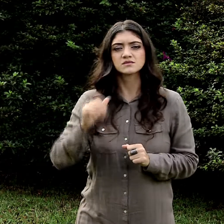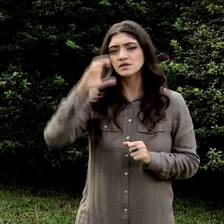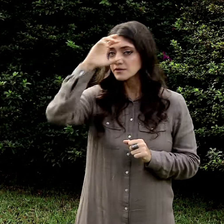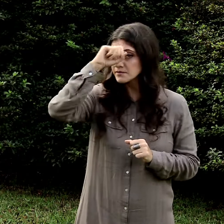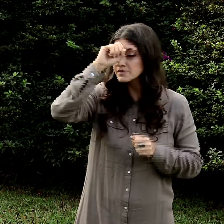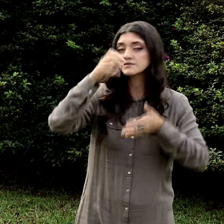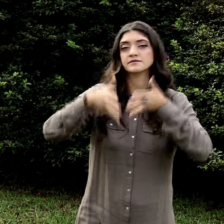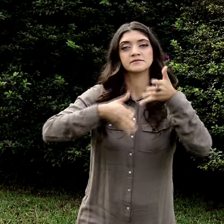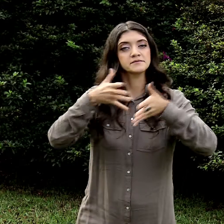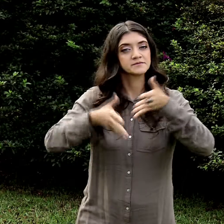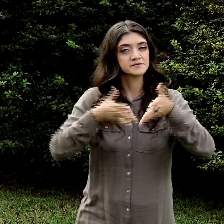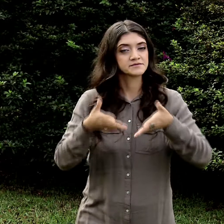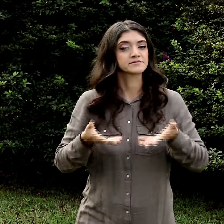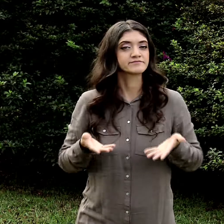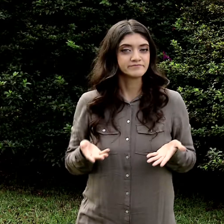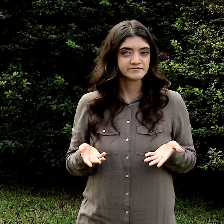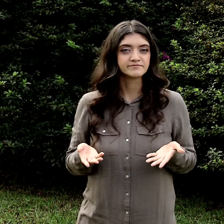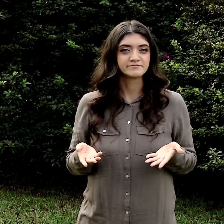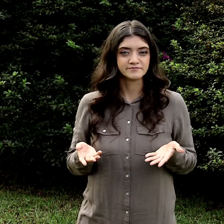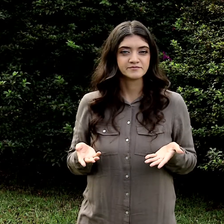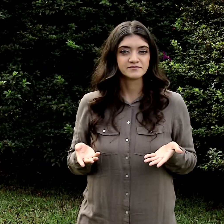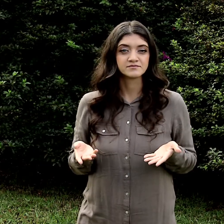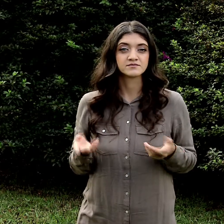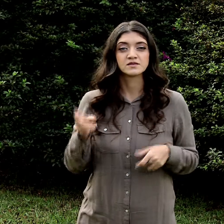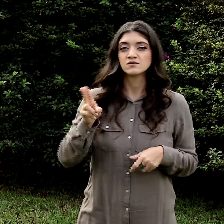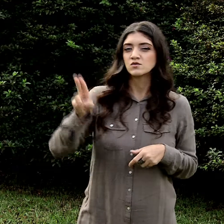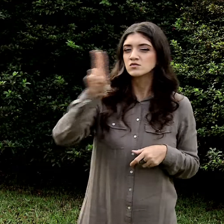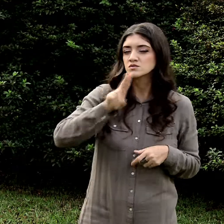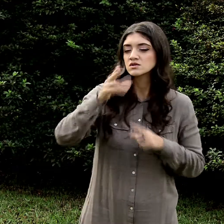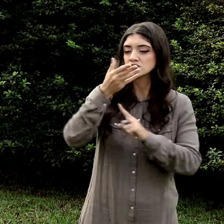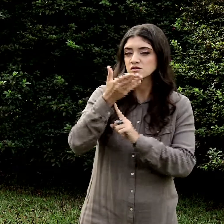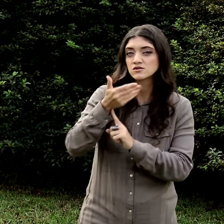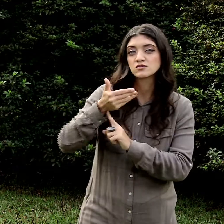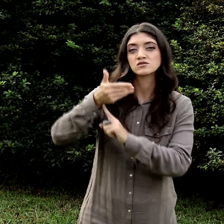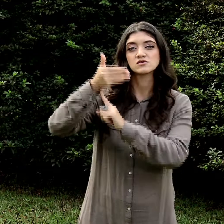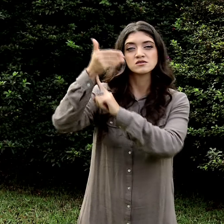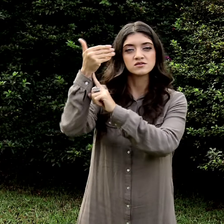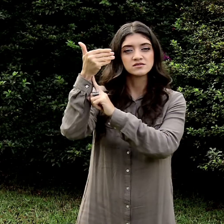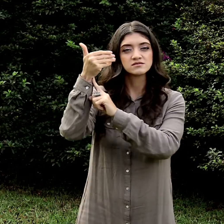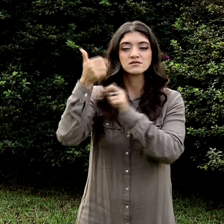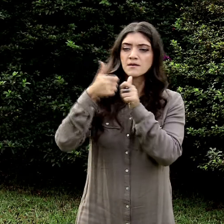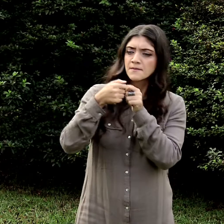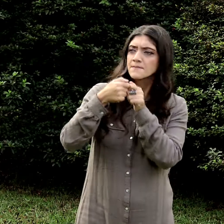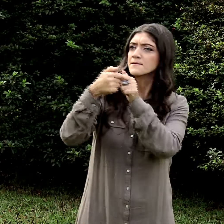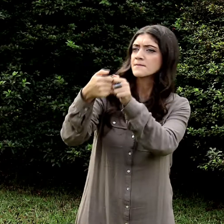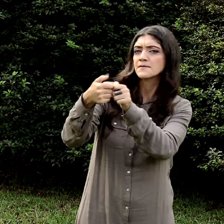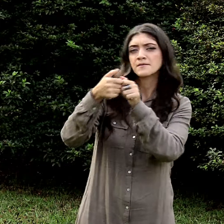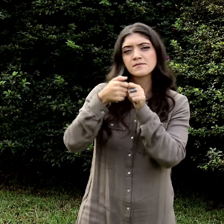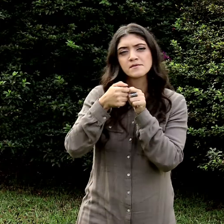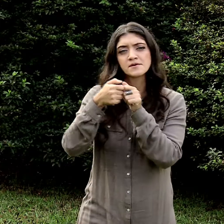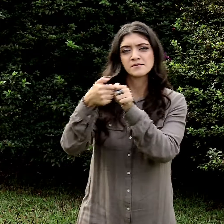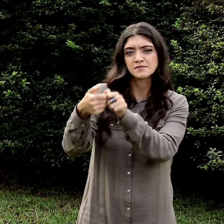conhecer a língua brasileira de sinais e contar com o auxílio da tecnologia,